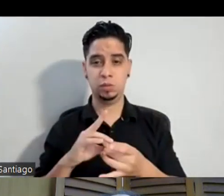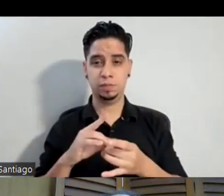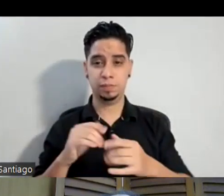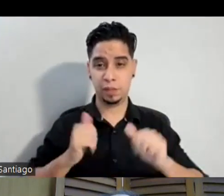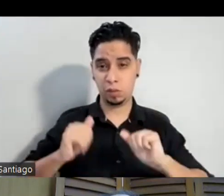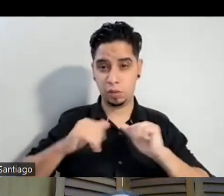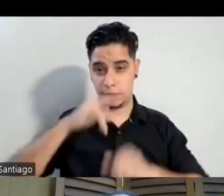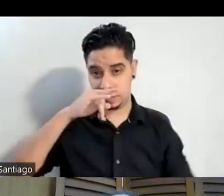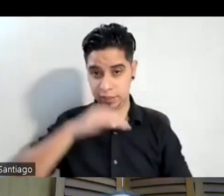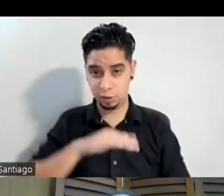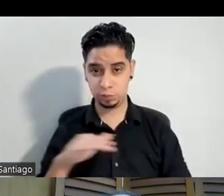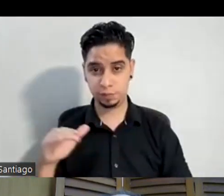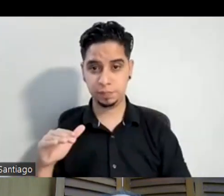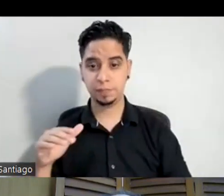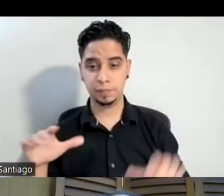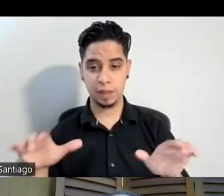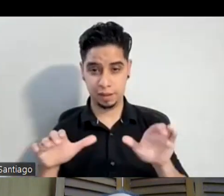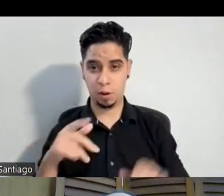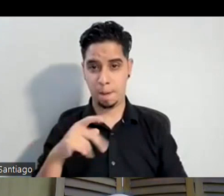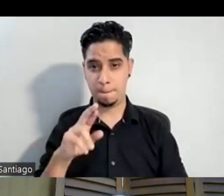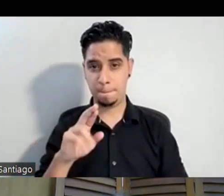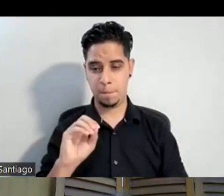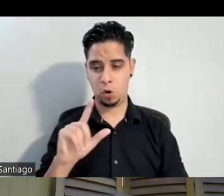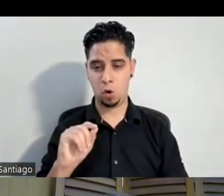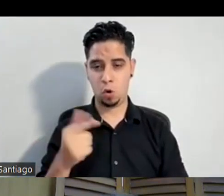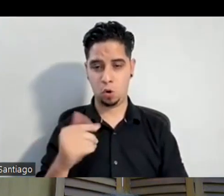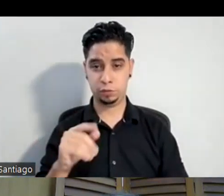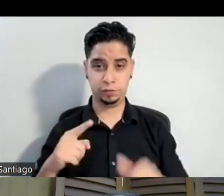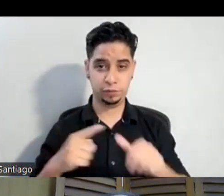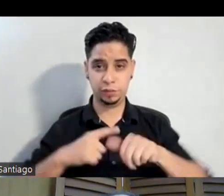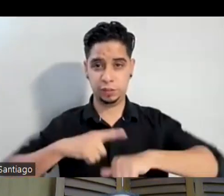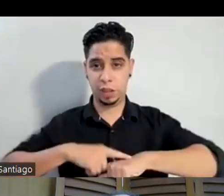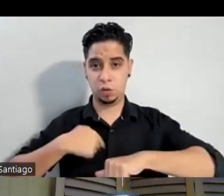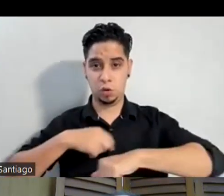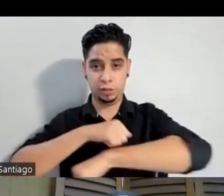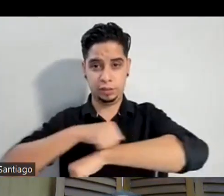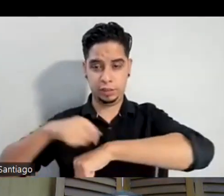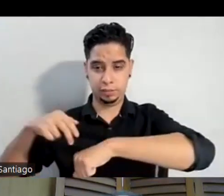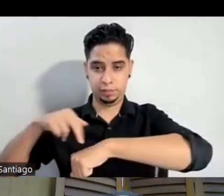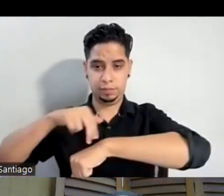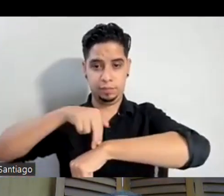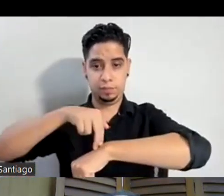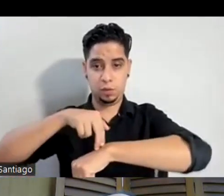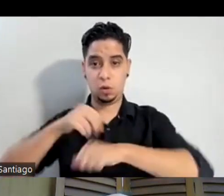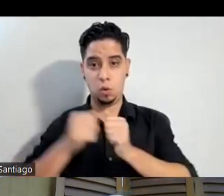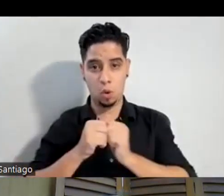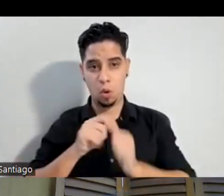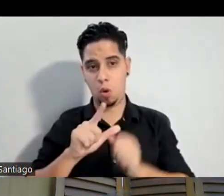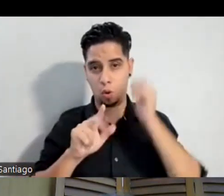de hacer ese prólogo y esa fue la primera vez que yo pise un escenario que fue Lucy Boscana el teatro Lucy Boscana